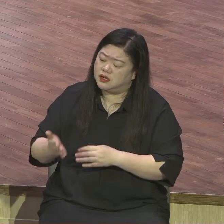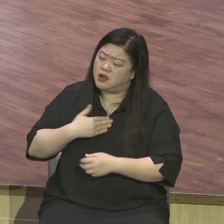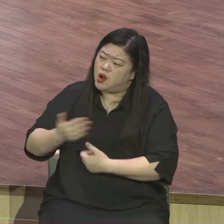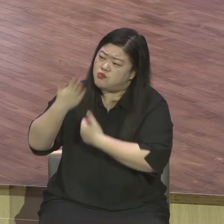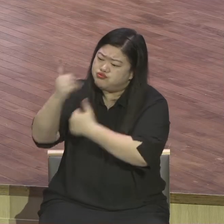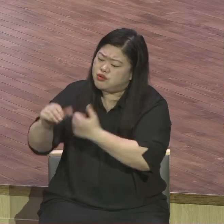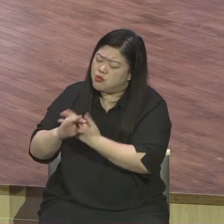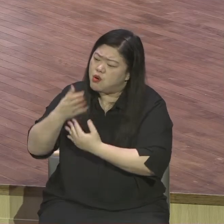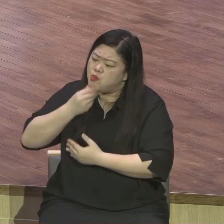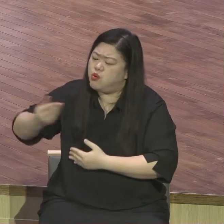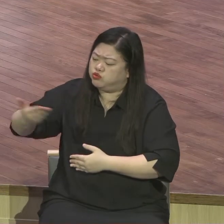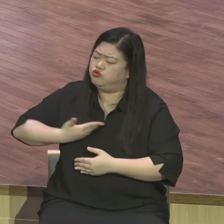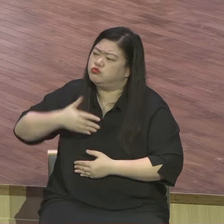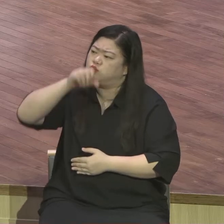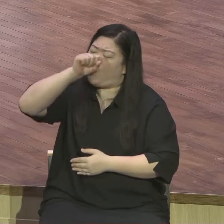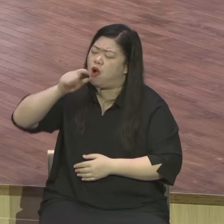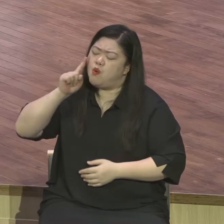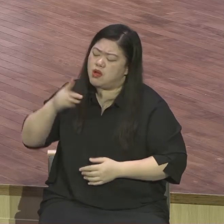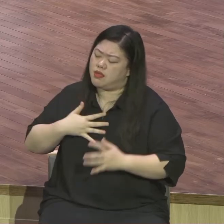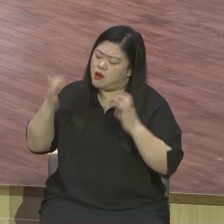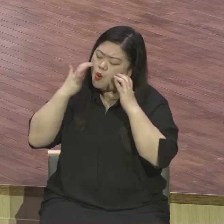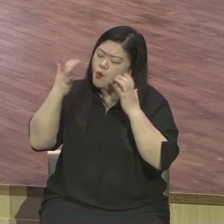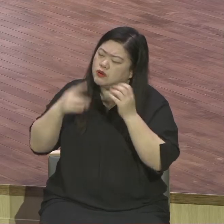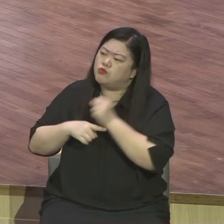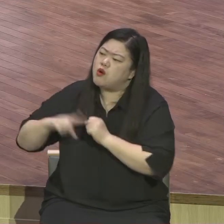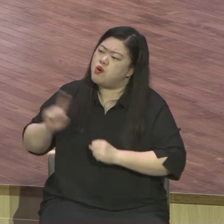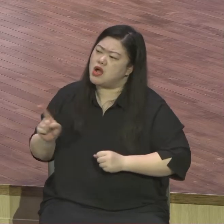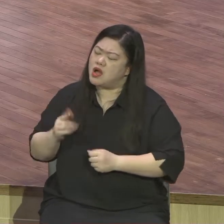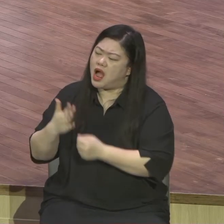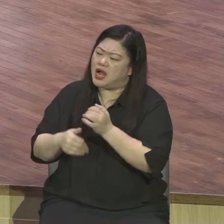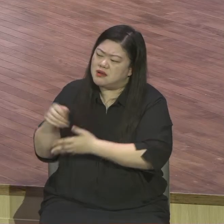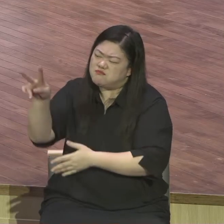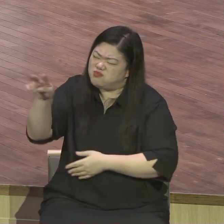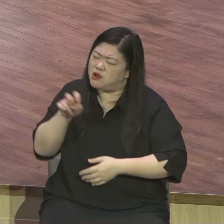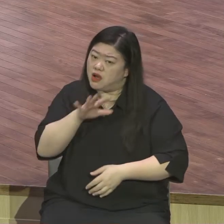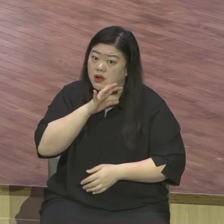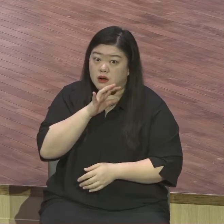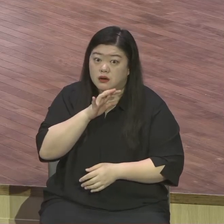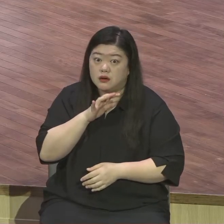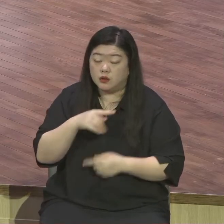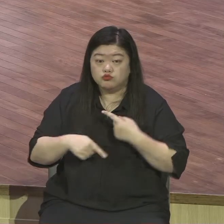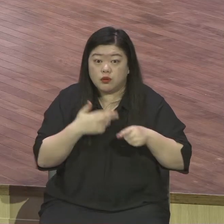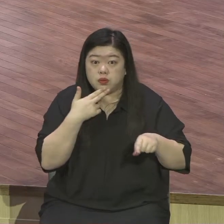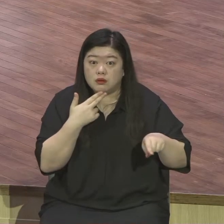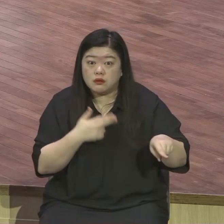예수님께서 자신을 사용하시는 것 자체만 해도 넘어가면 제가